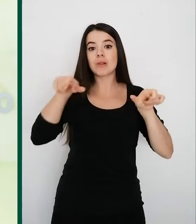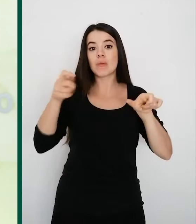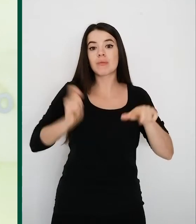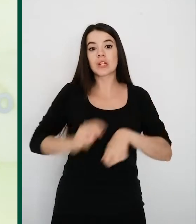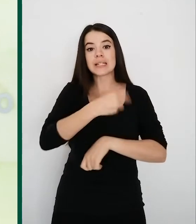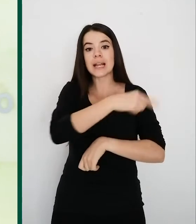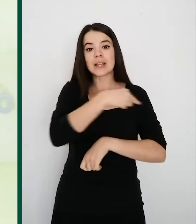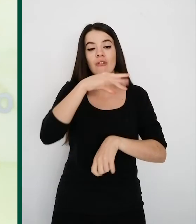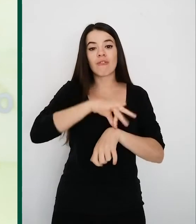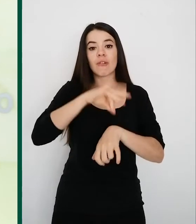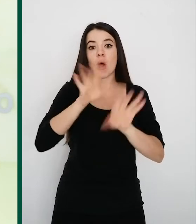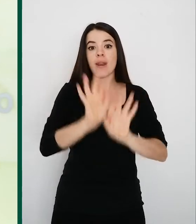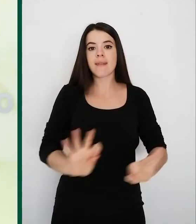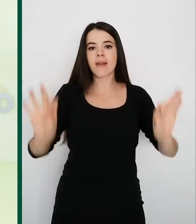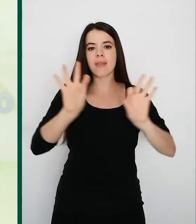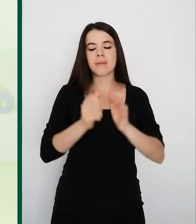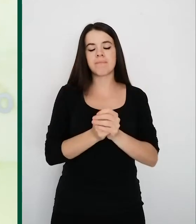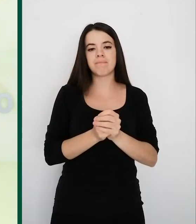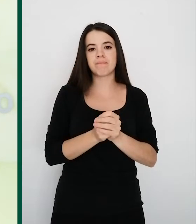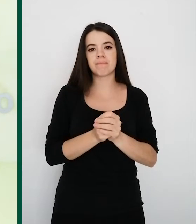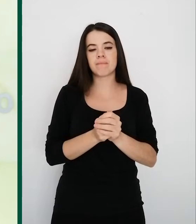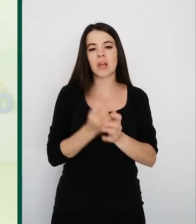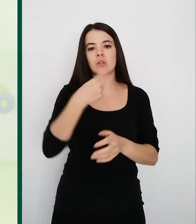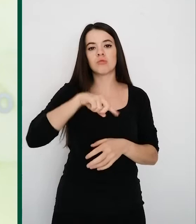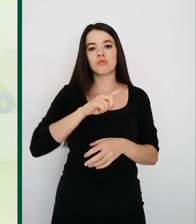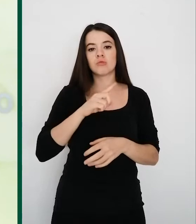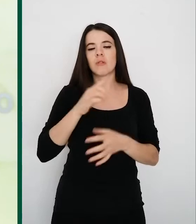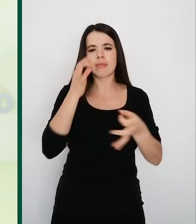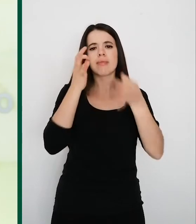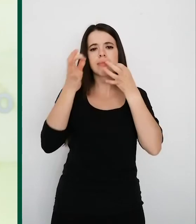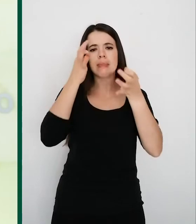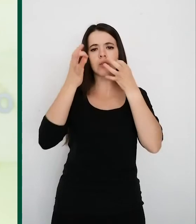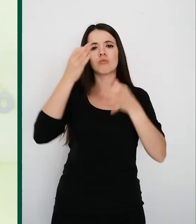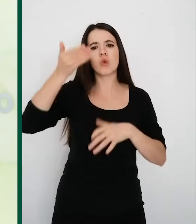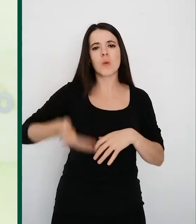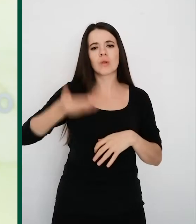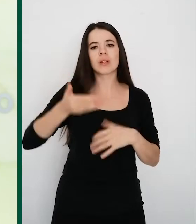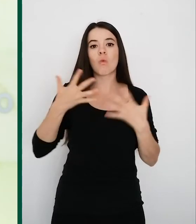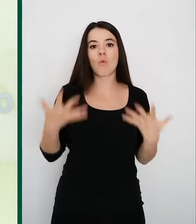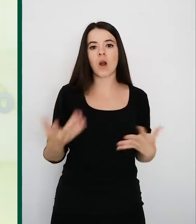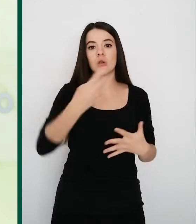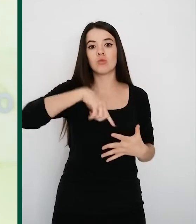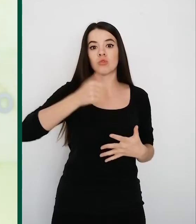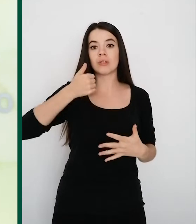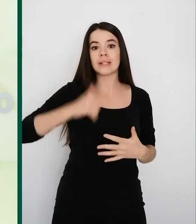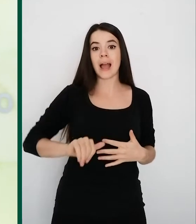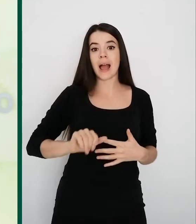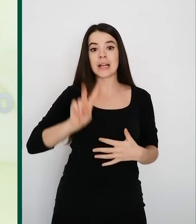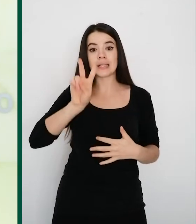infectado. Hemos concluido ya, este es un dato muy importante, la segunda vuelta, la